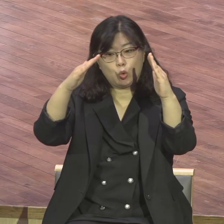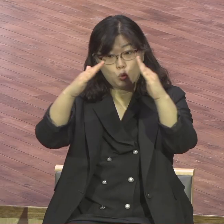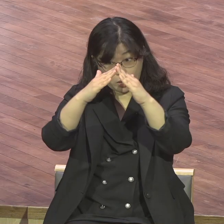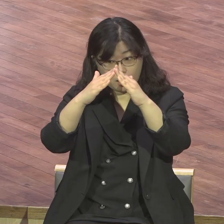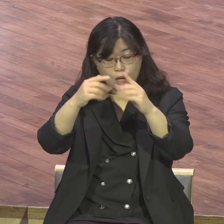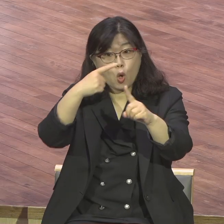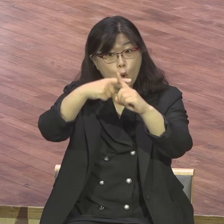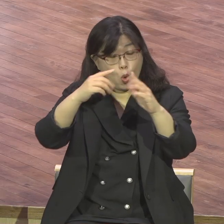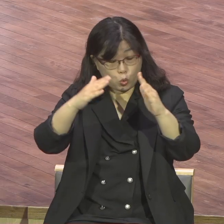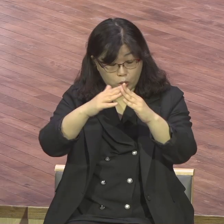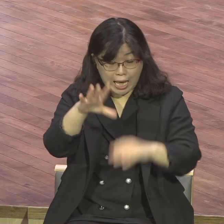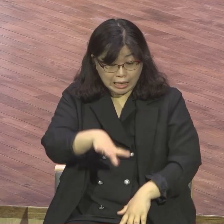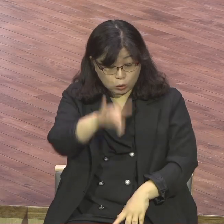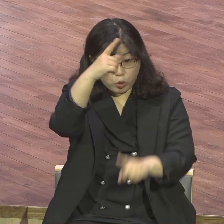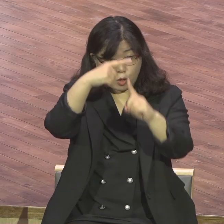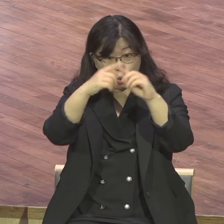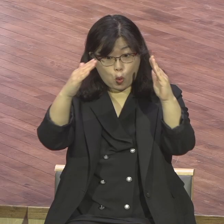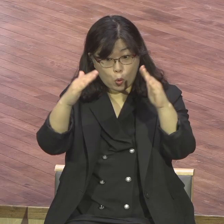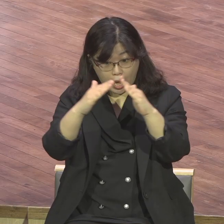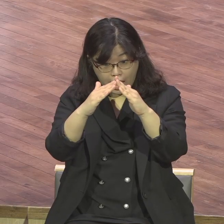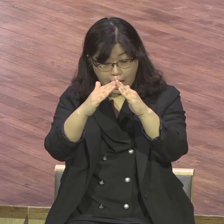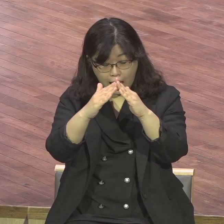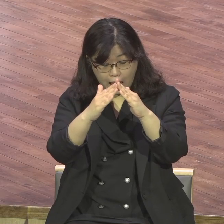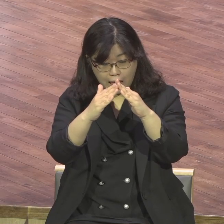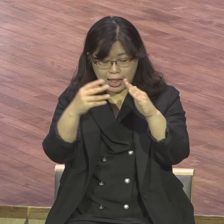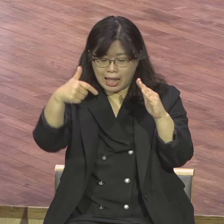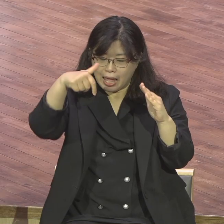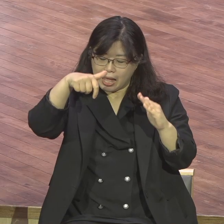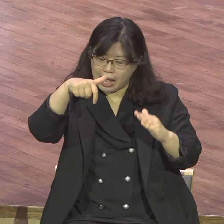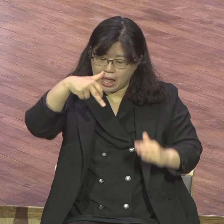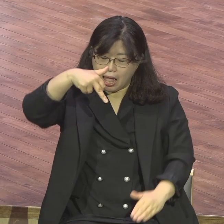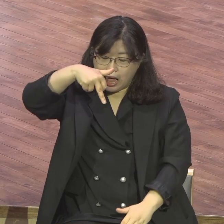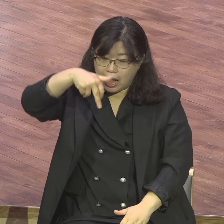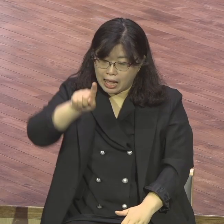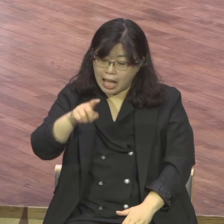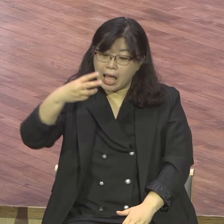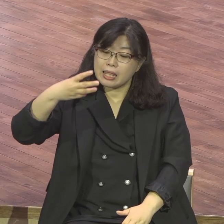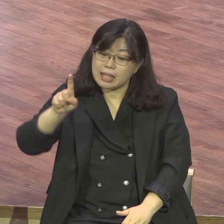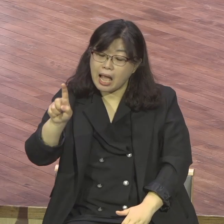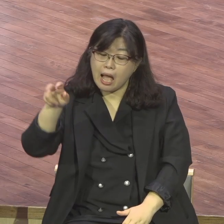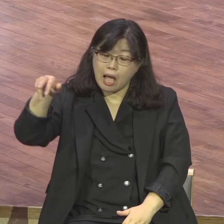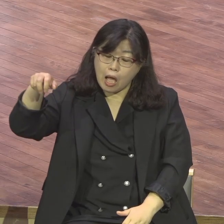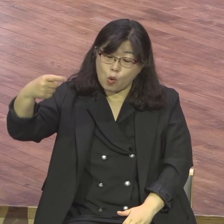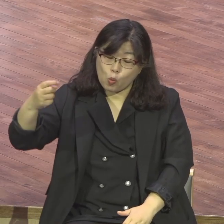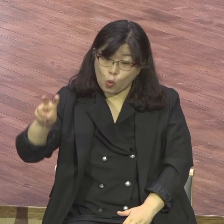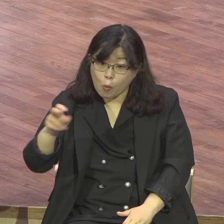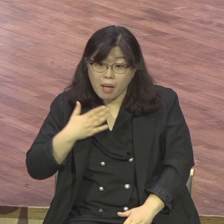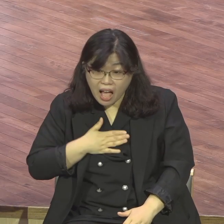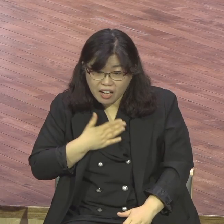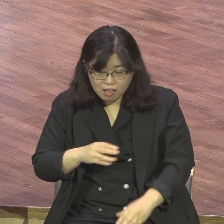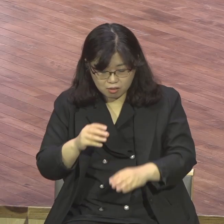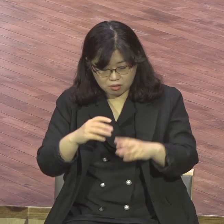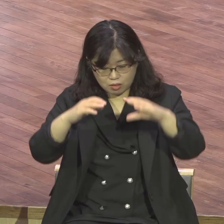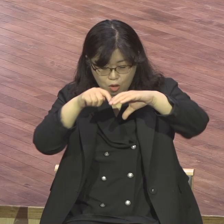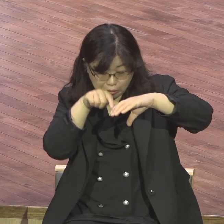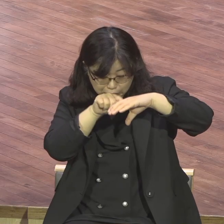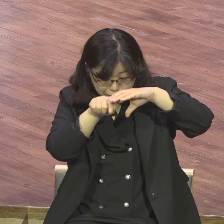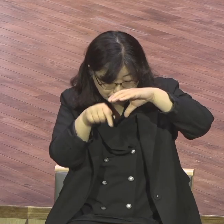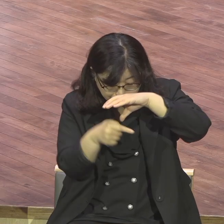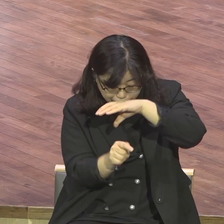청교도들이 핍박을 받아서 예배를 드리기 못하니까 피난 가서 도망 나가서 예배